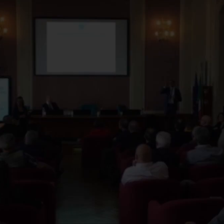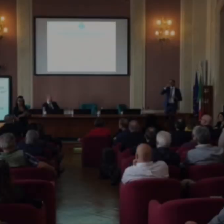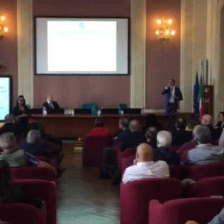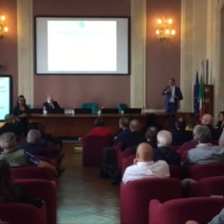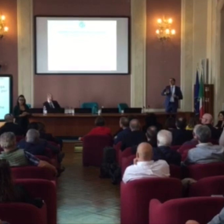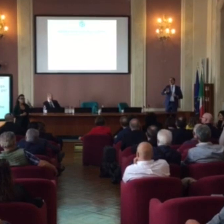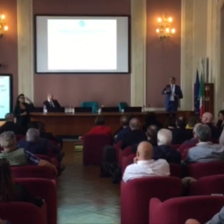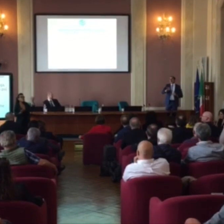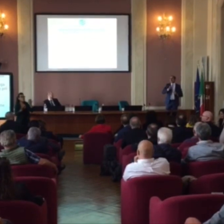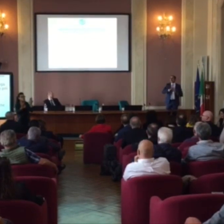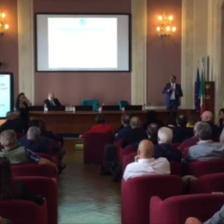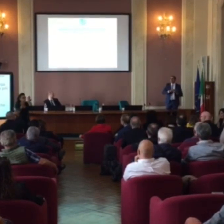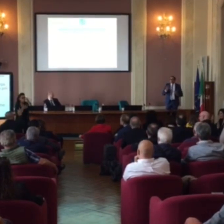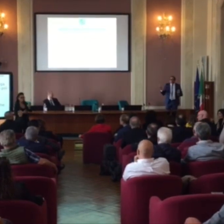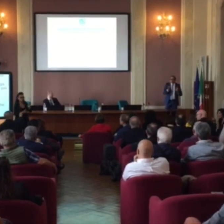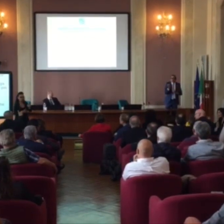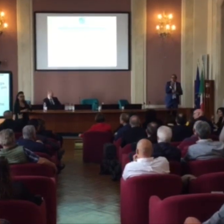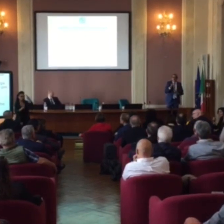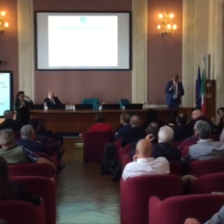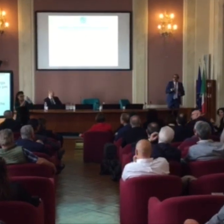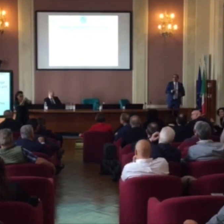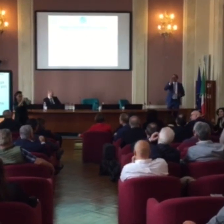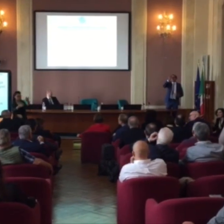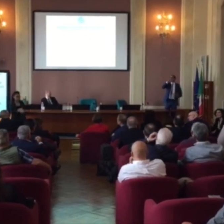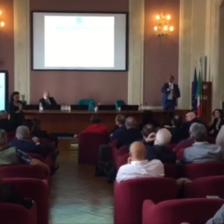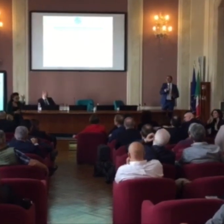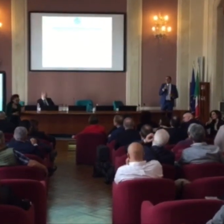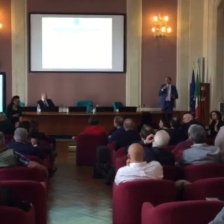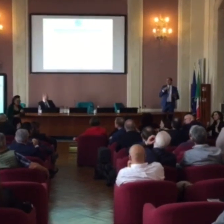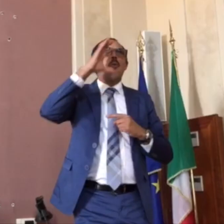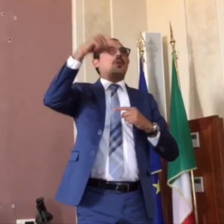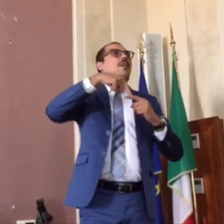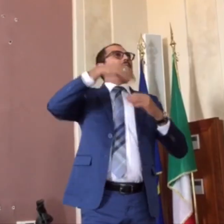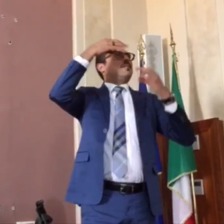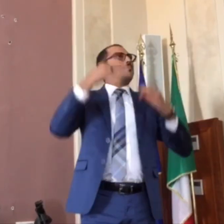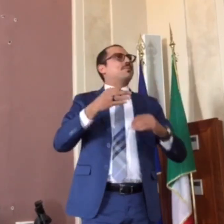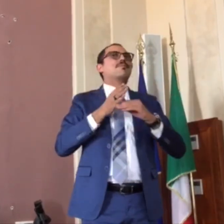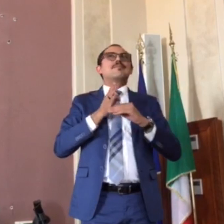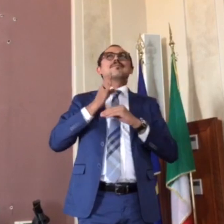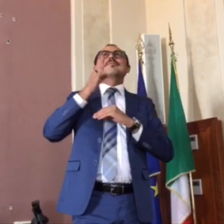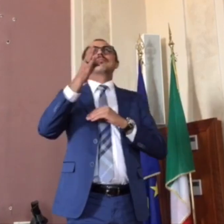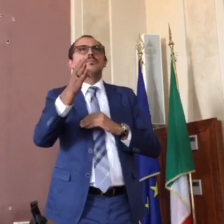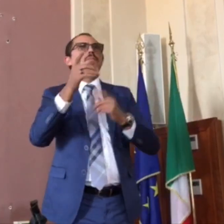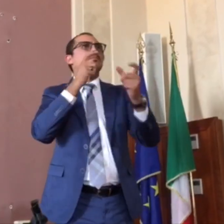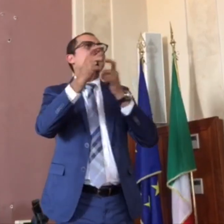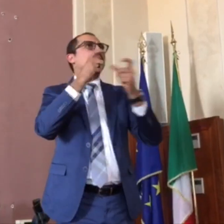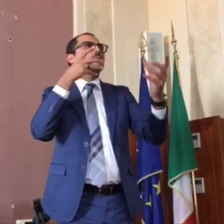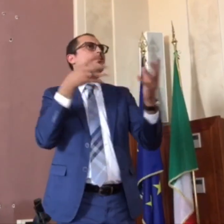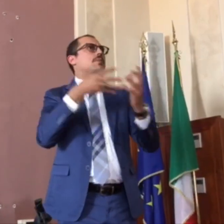Per garantire l'accessibilità fin dall'infanzia, quindi ai bambini sordi, relativa a capire lo status degli studenti